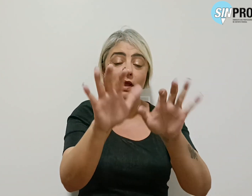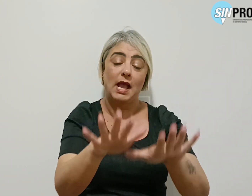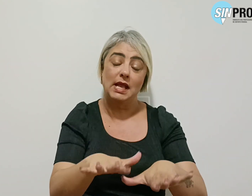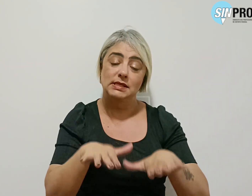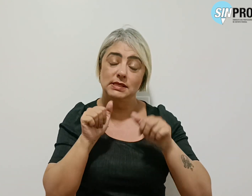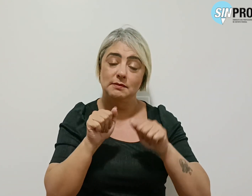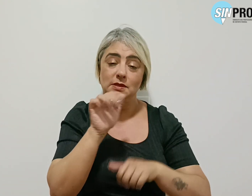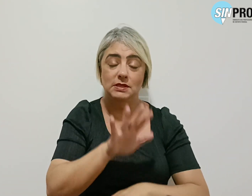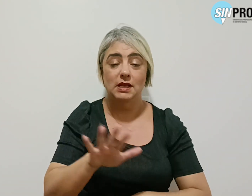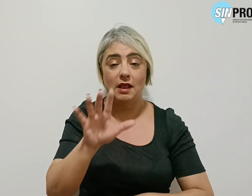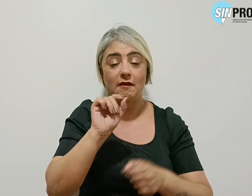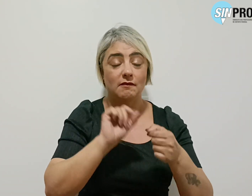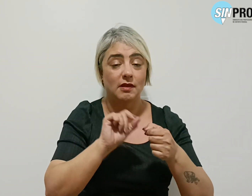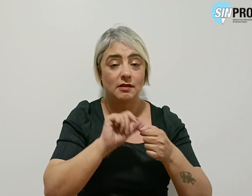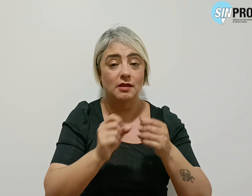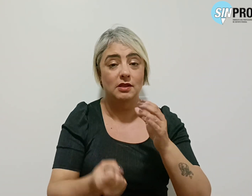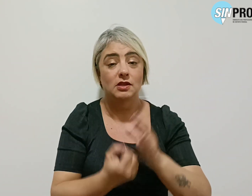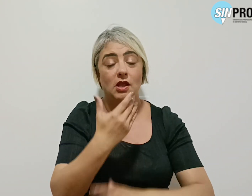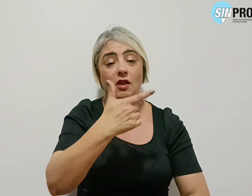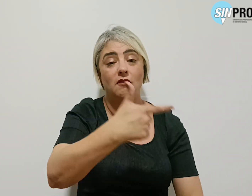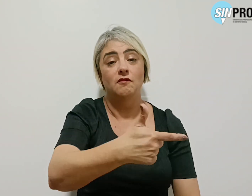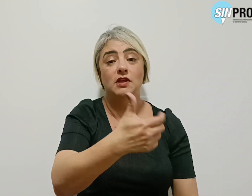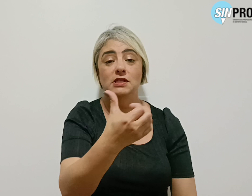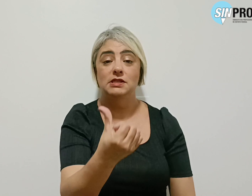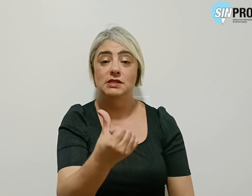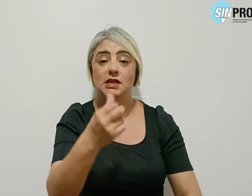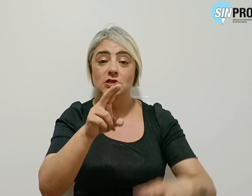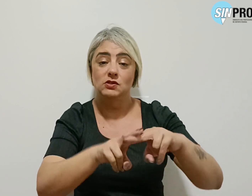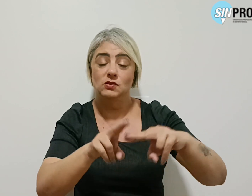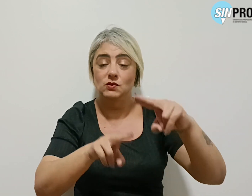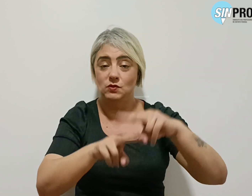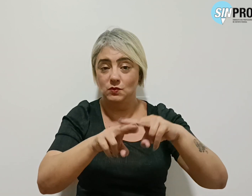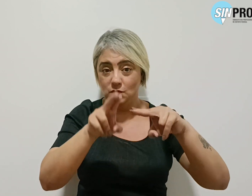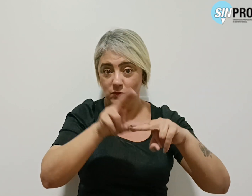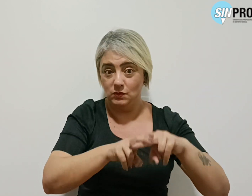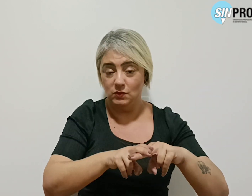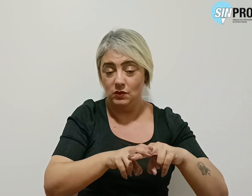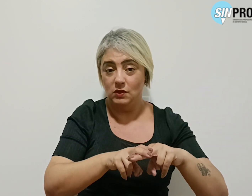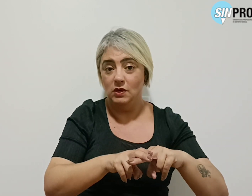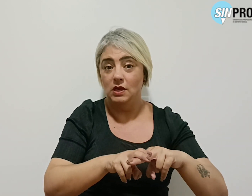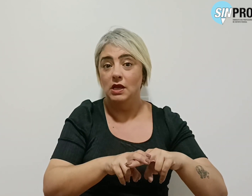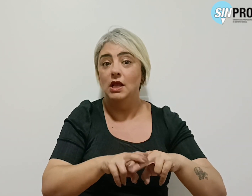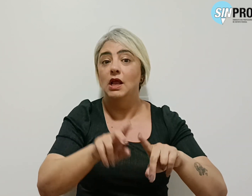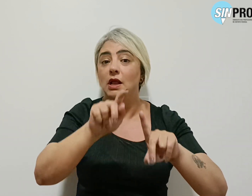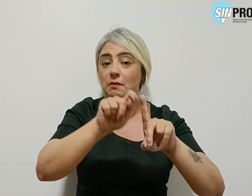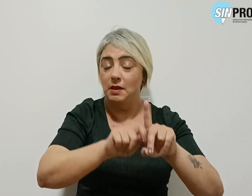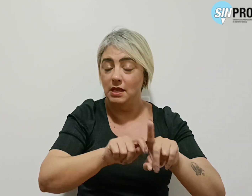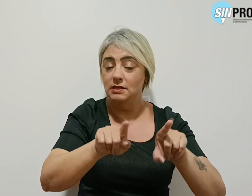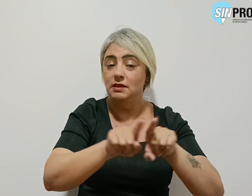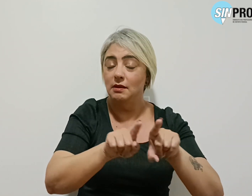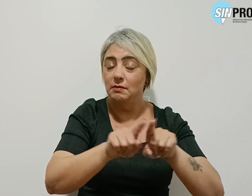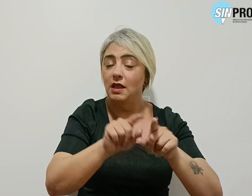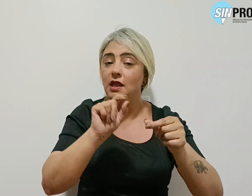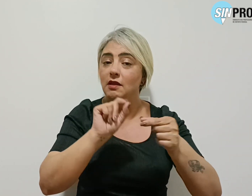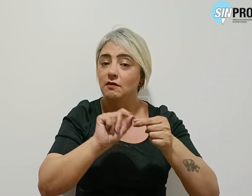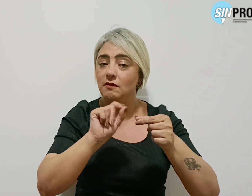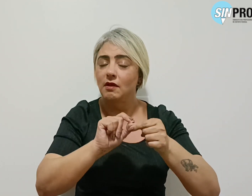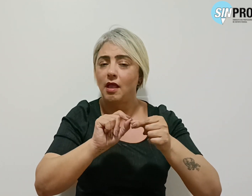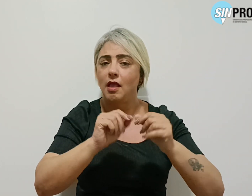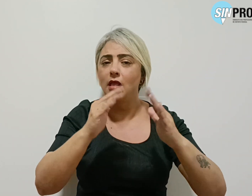será realizada no dia 26 de junho. Neste mesmo mês serão feitos mutirões nas